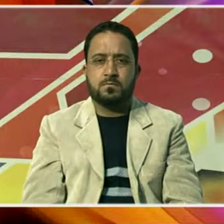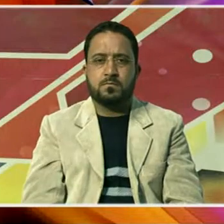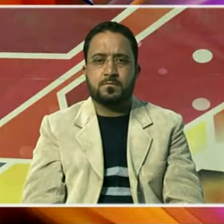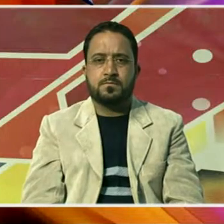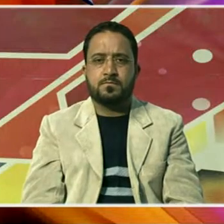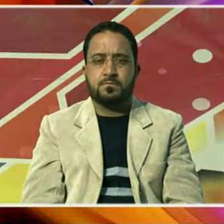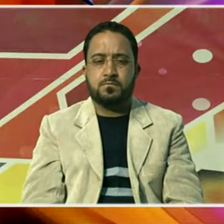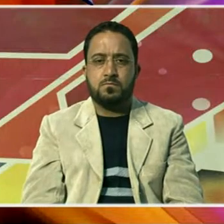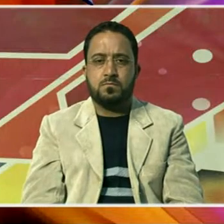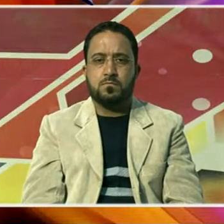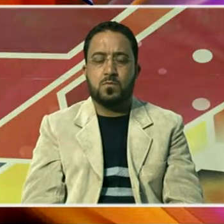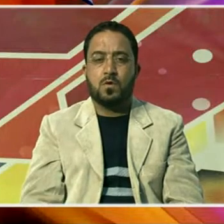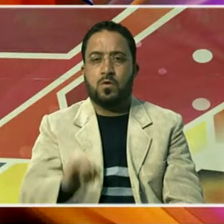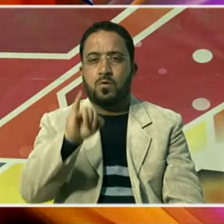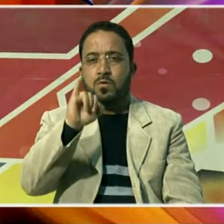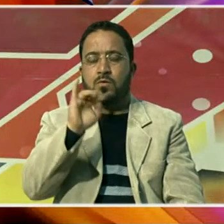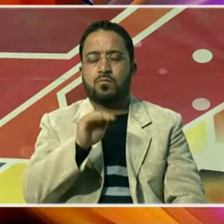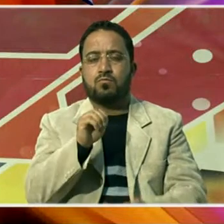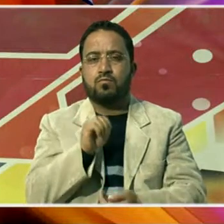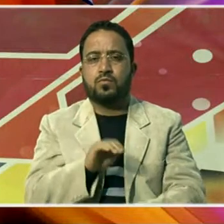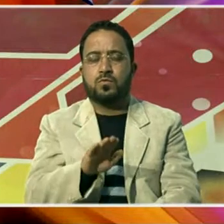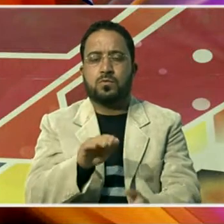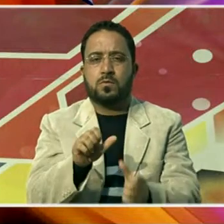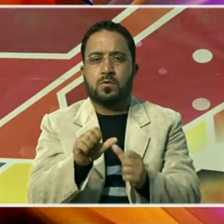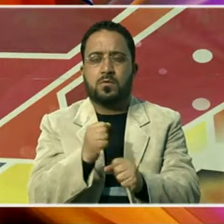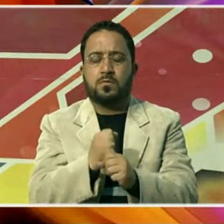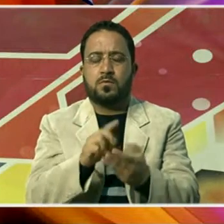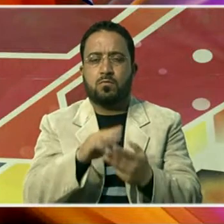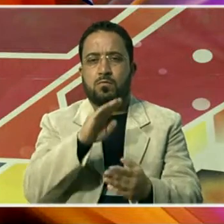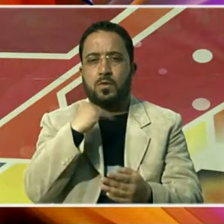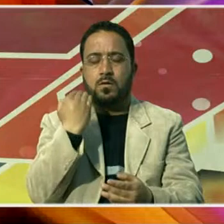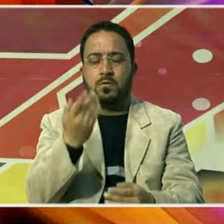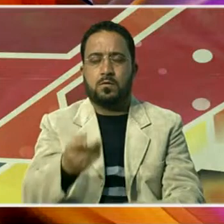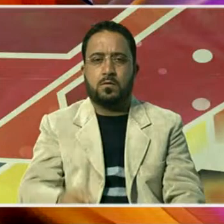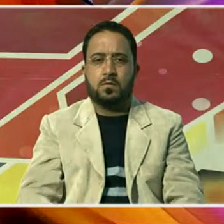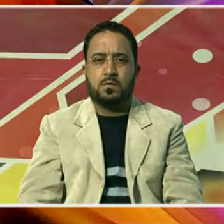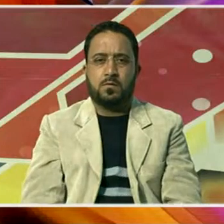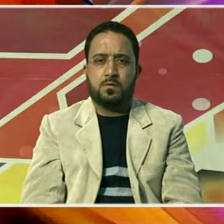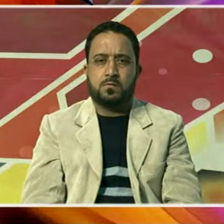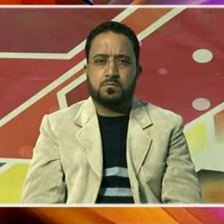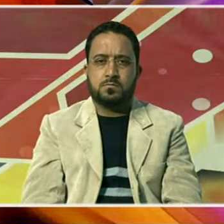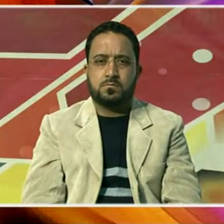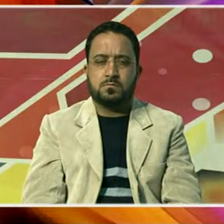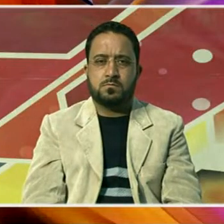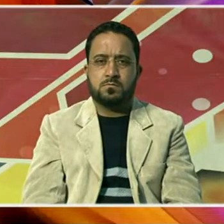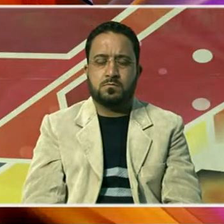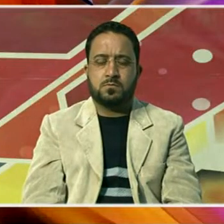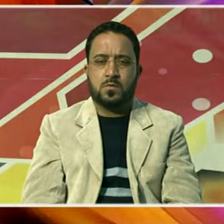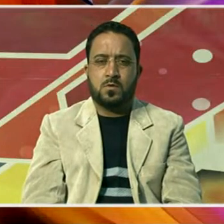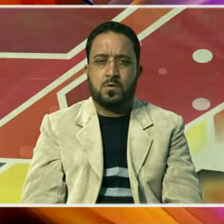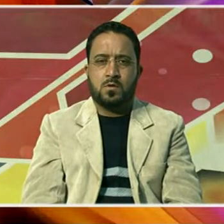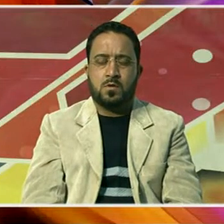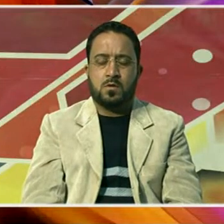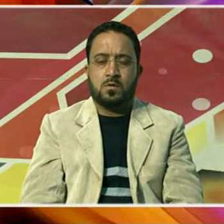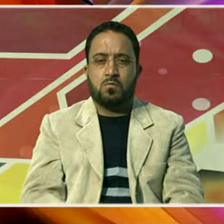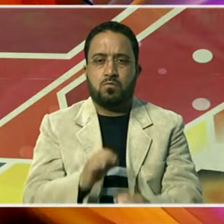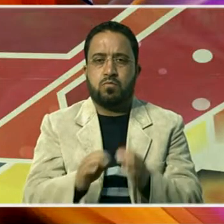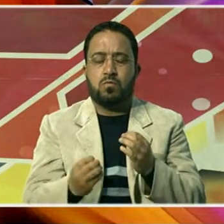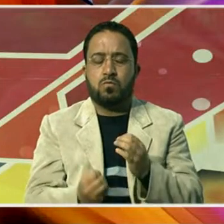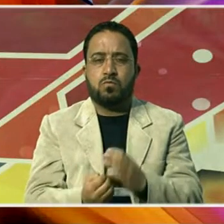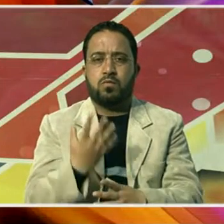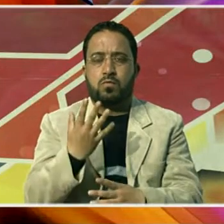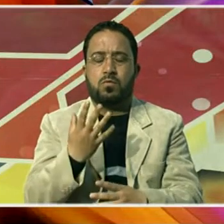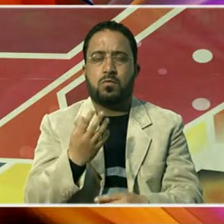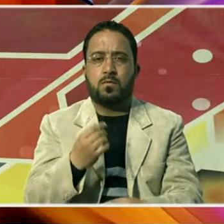اور اس کے چھ سالہ بیٹ کی موت واقع ہوئی ہے جبکہ آگ کی اس واردات